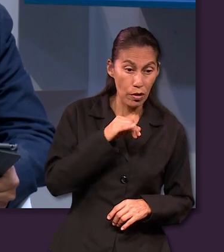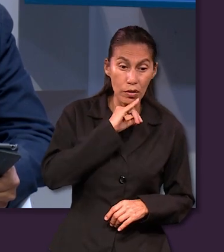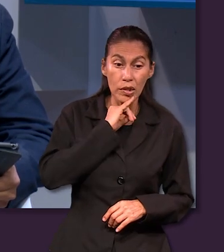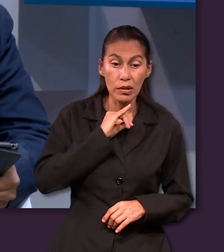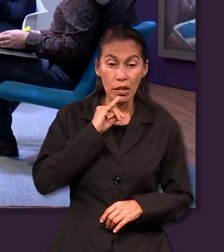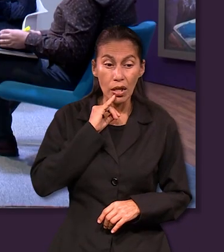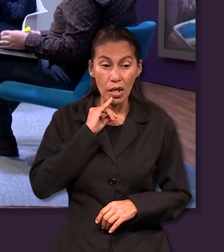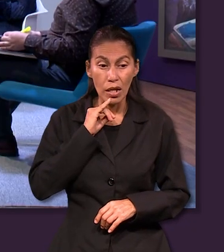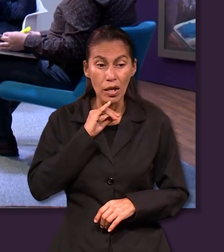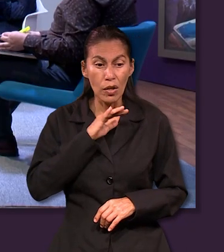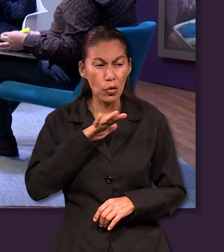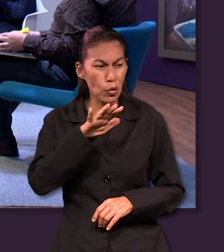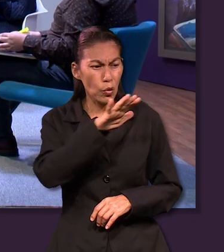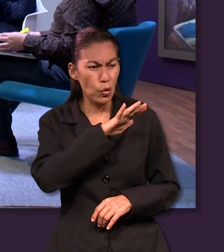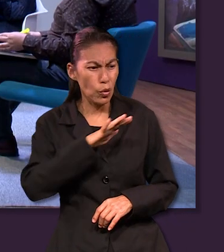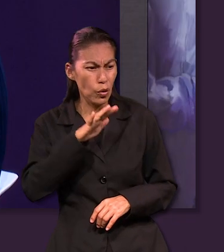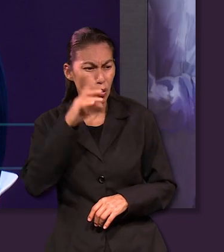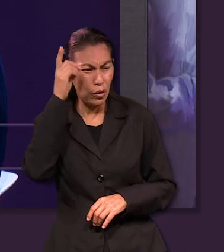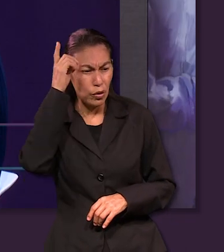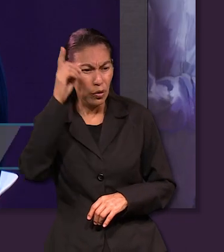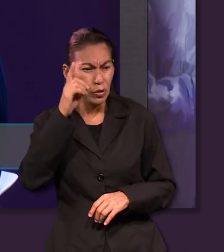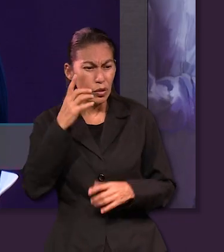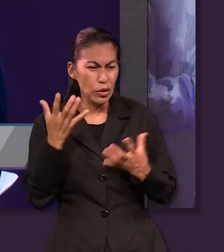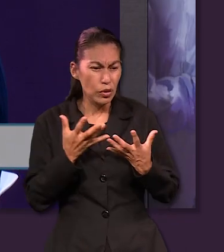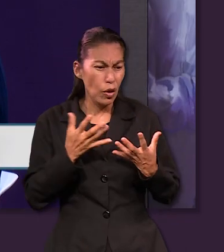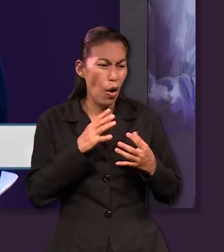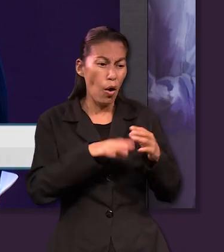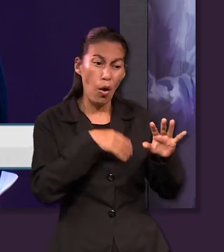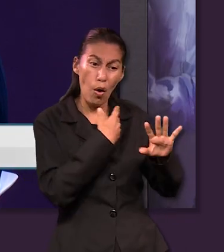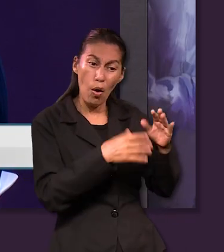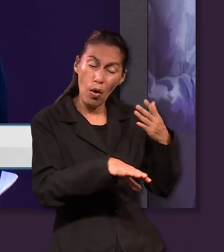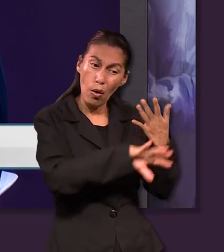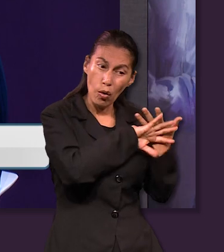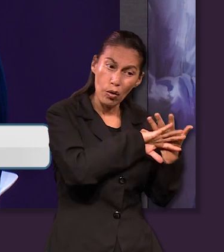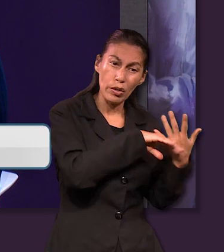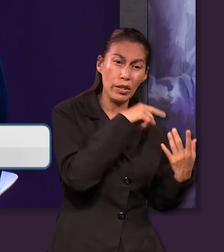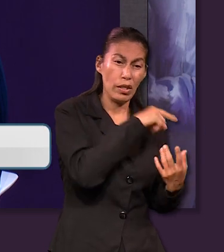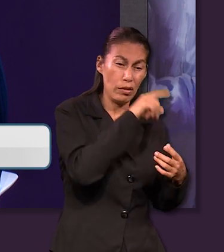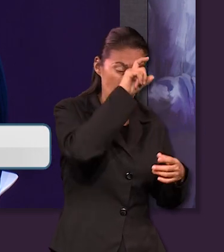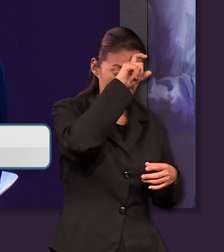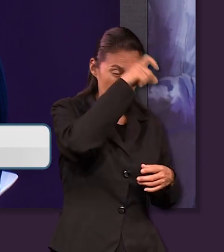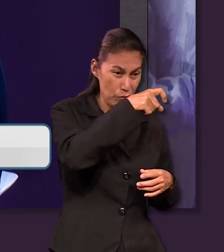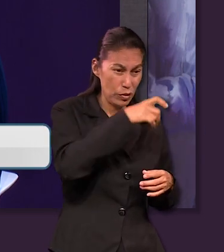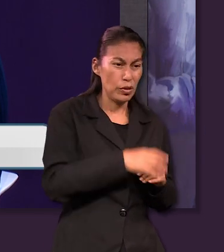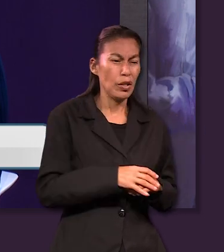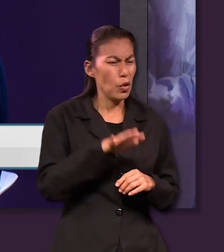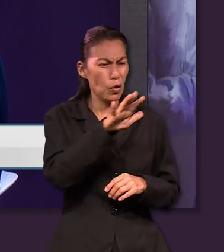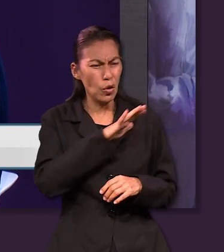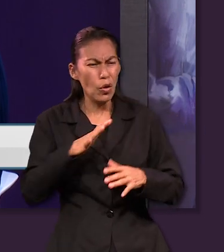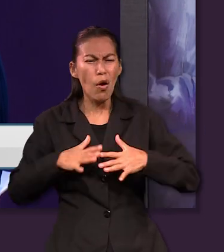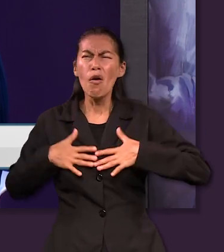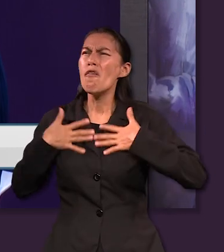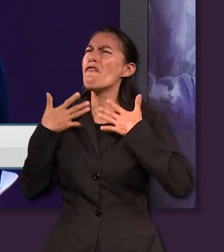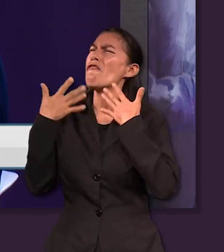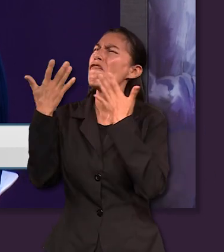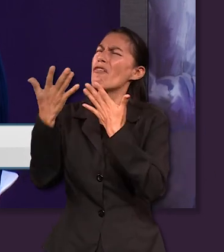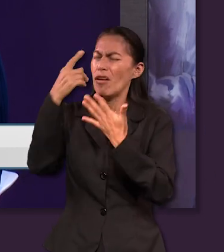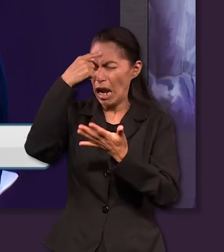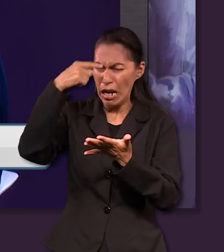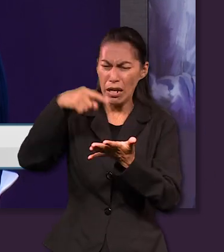Dice, ¿Y vio Israel aquel grande hecho que Jehová ejecutó contra los egipcios y el pueblo temió a Jehová y creyeron a Jehová